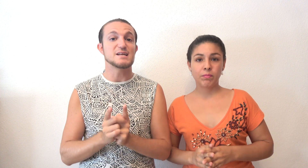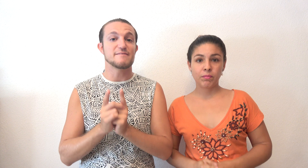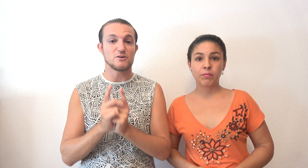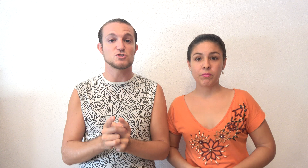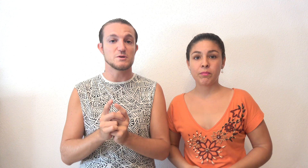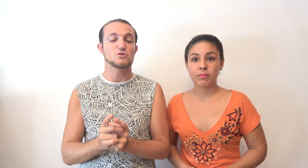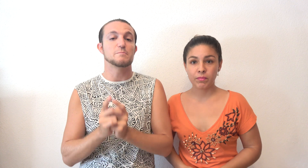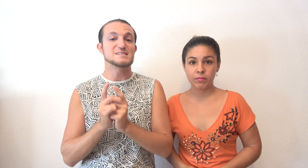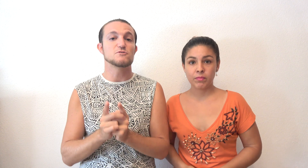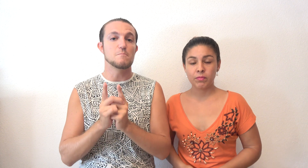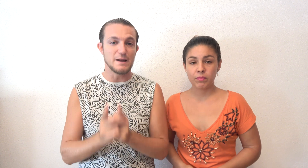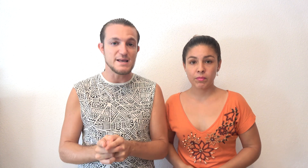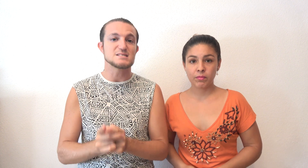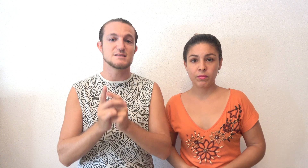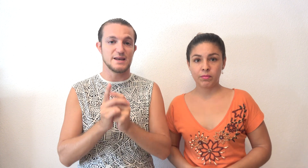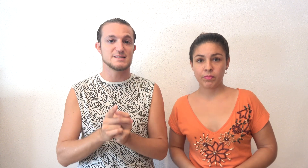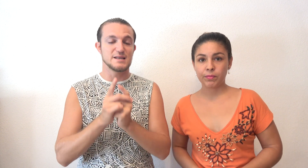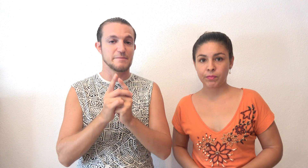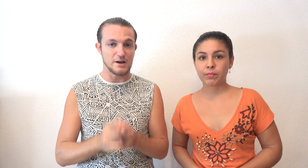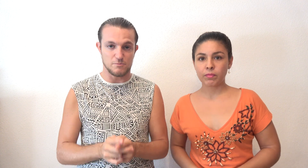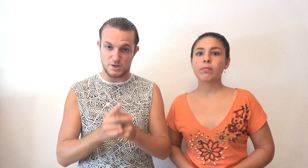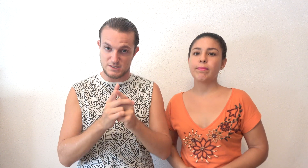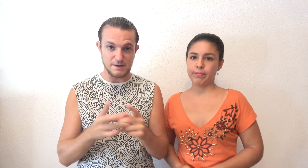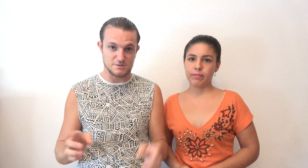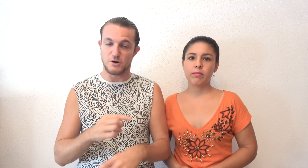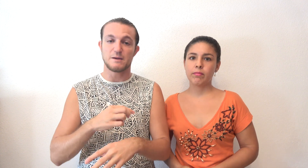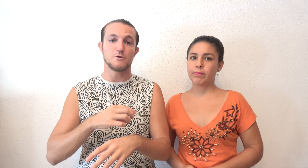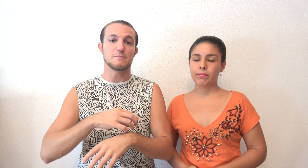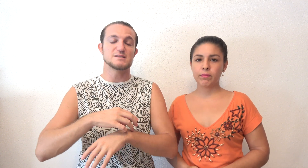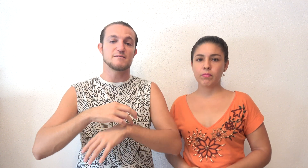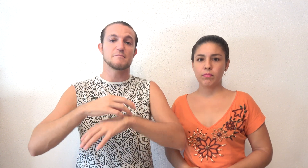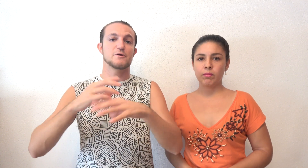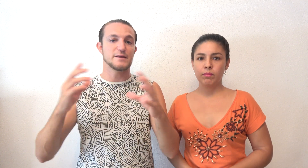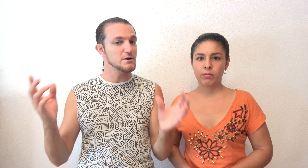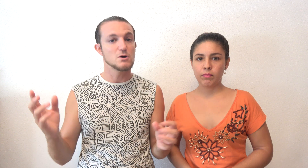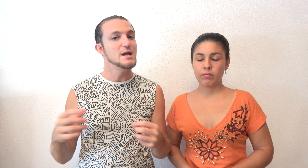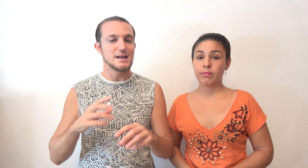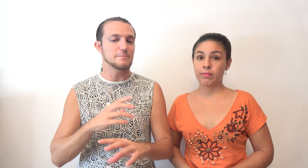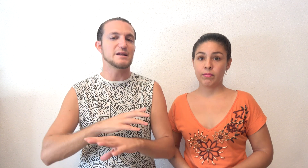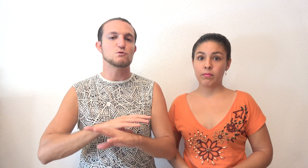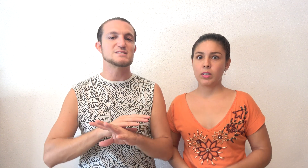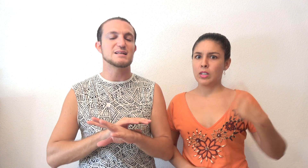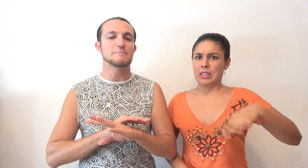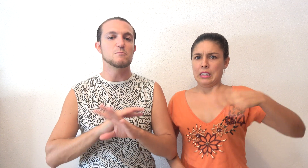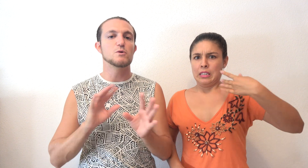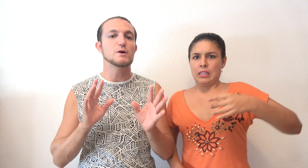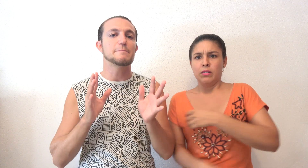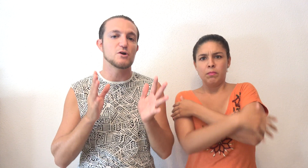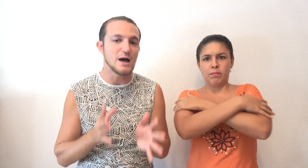a Lanzarote, sobre todo pensando en playas, tenéis que ir en verano. Porque si vais, por ejemplo, el mes de diciembre o de enero, la temperatura será también muy buena, pero el